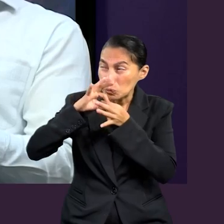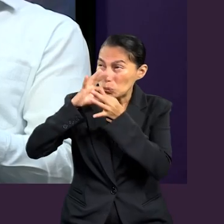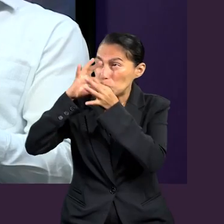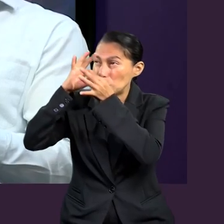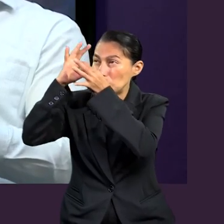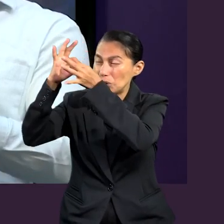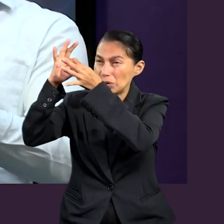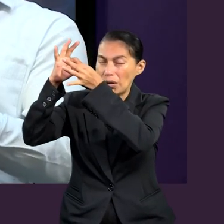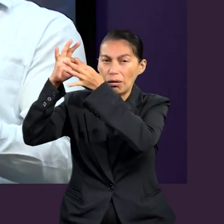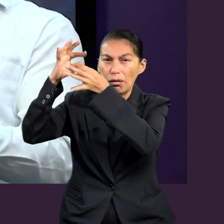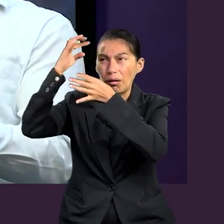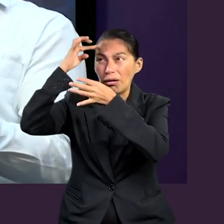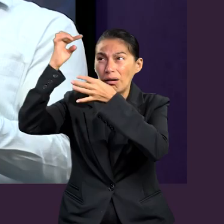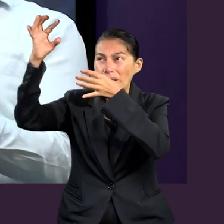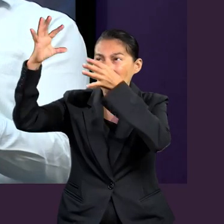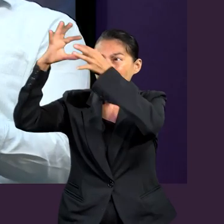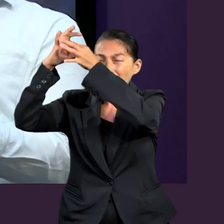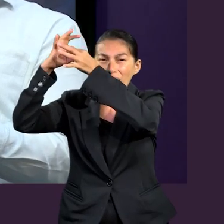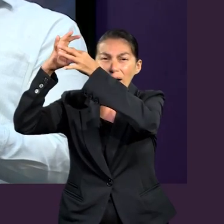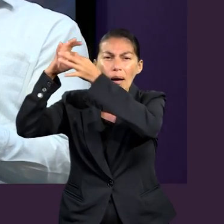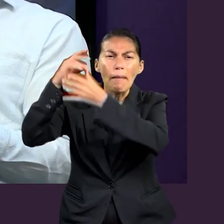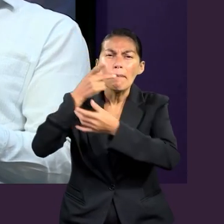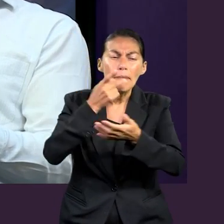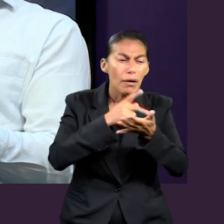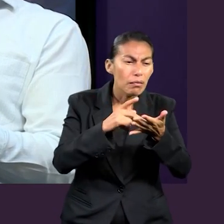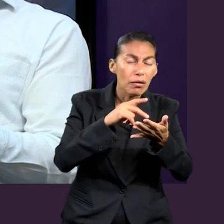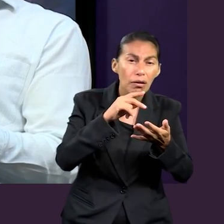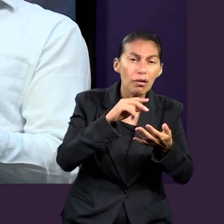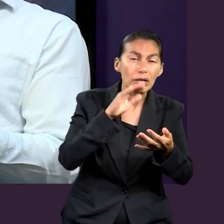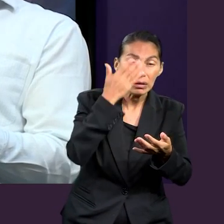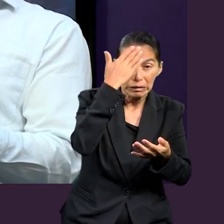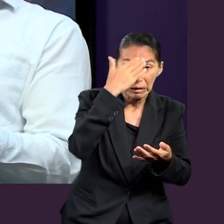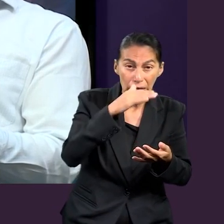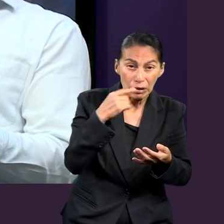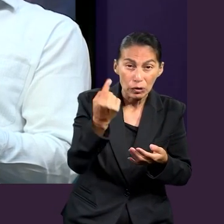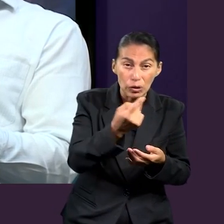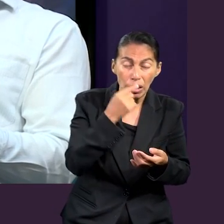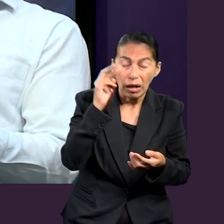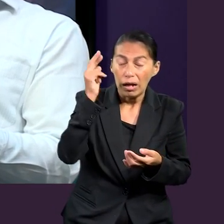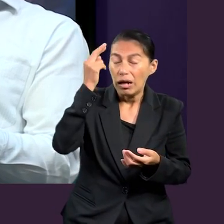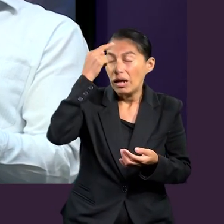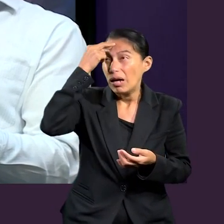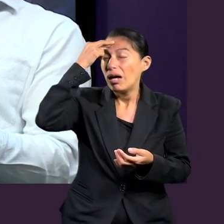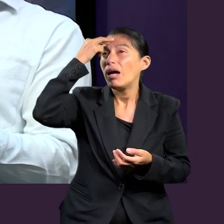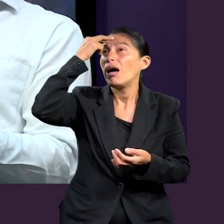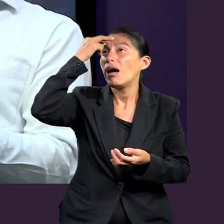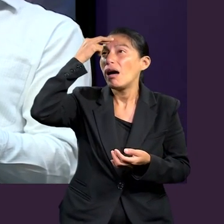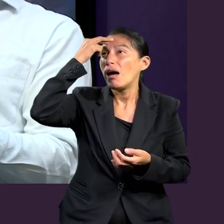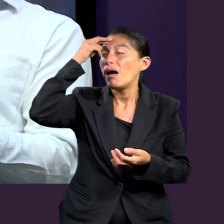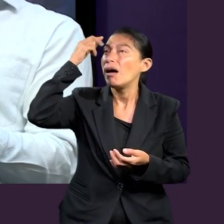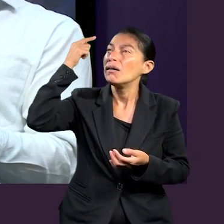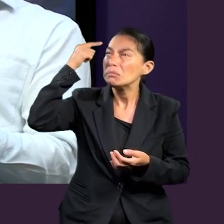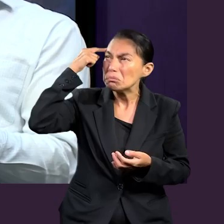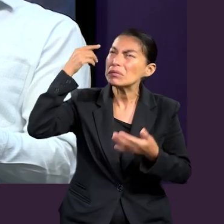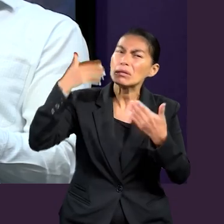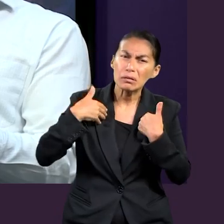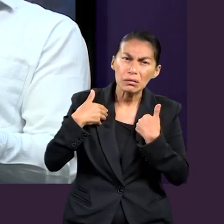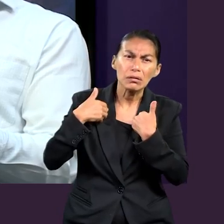mente. En otras palabras, Pablo reconoce la necesidad de la reflexión teológica. E incluso, él